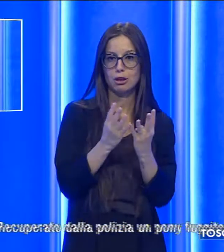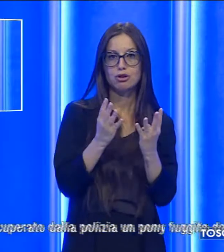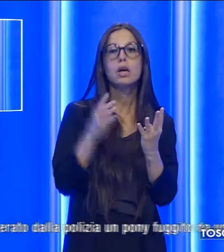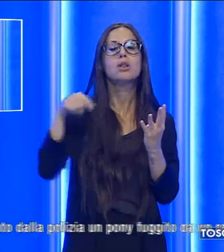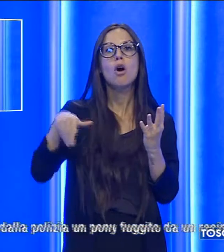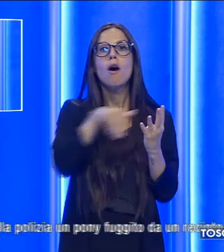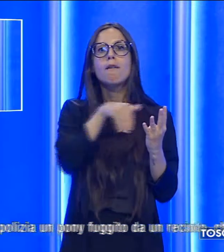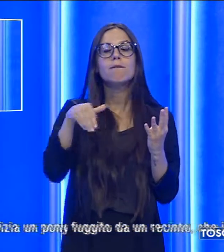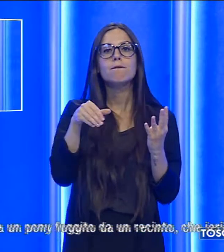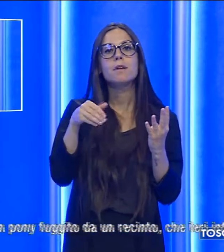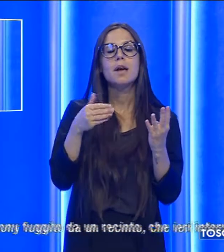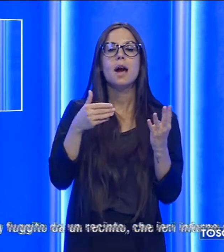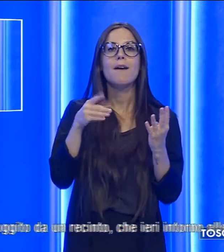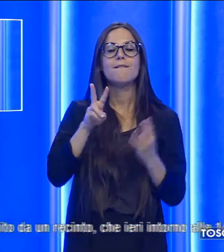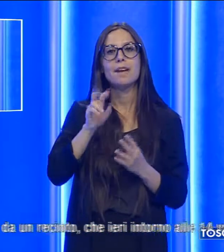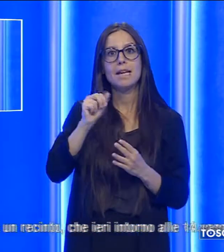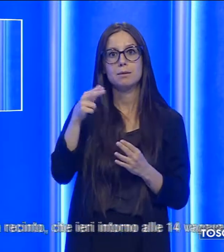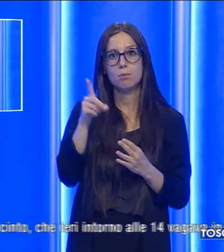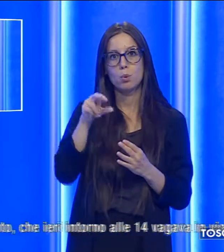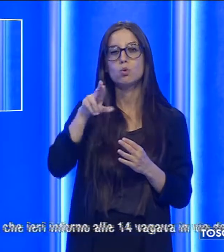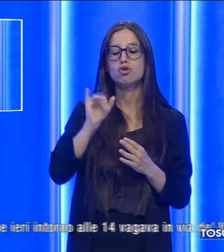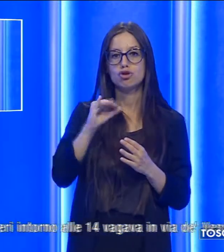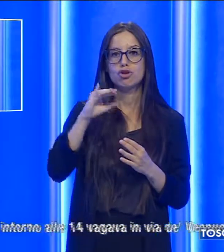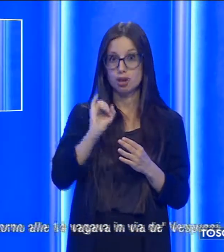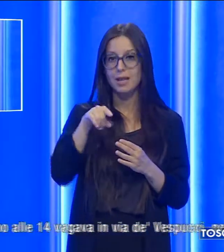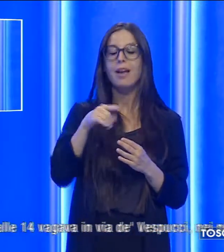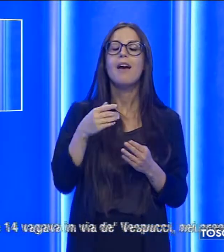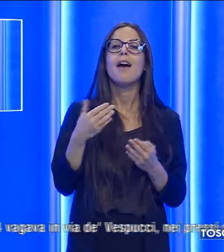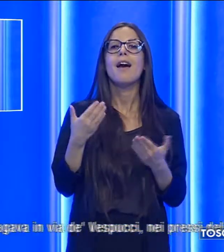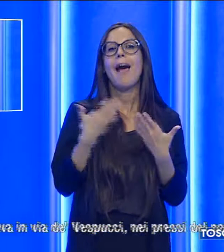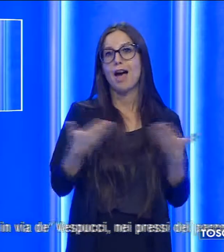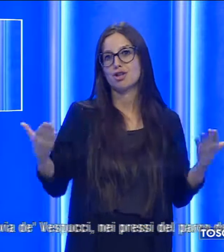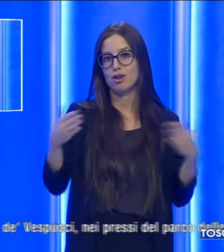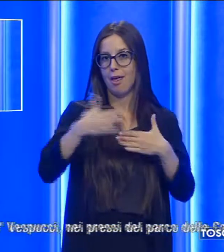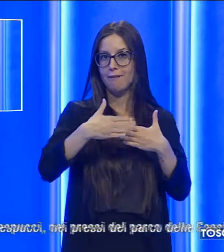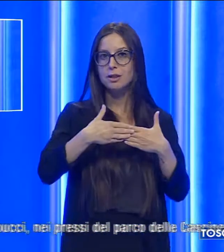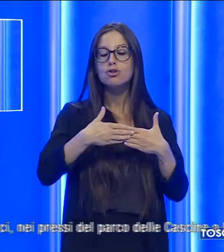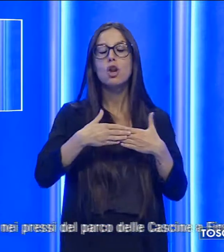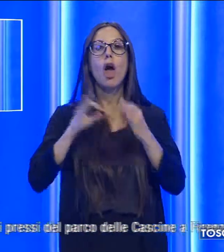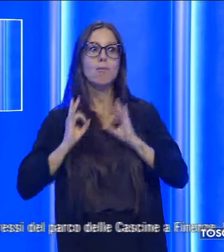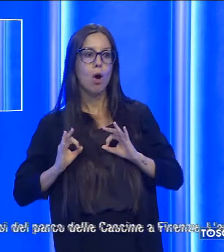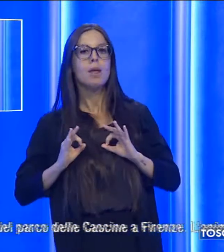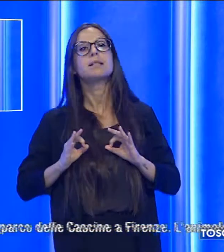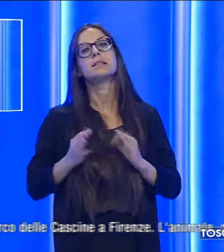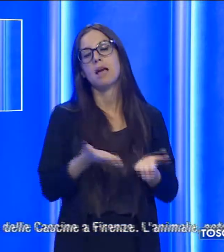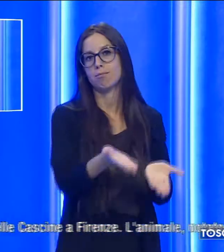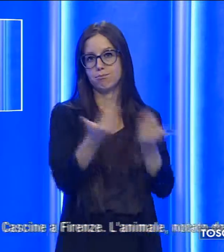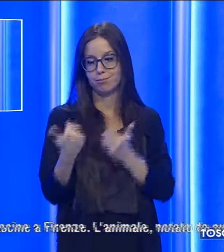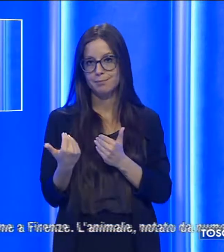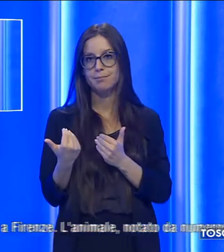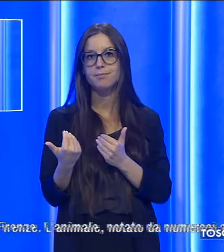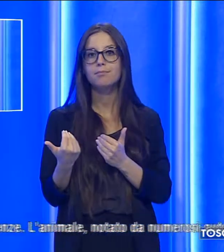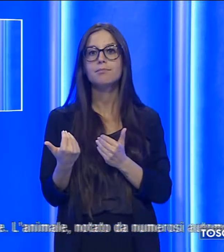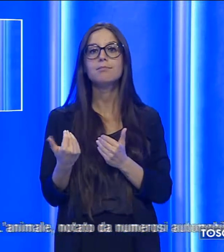pressi del parco delle Cascine a Firenze. L'animale notato da numerosi automobilisti che hanno